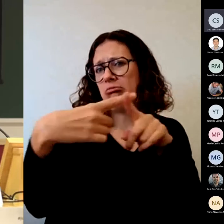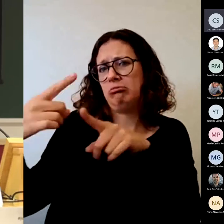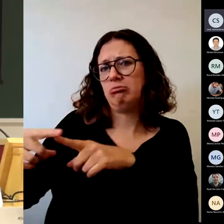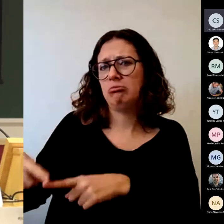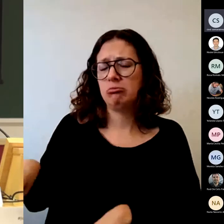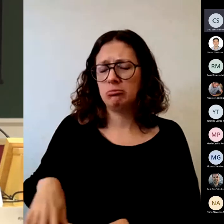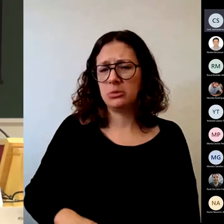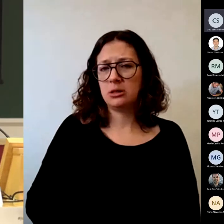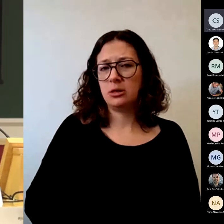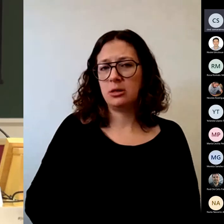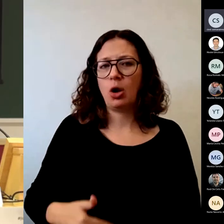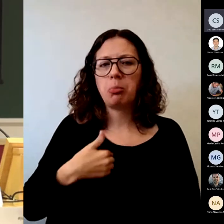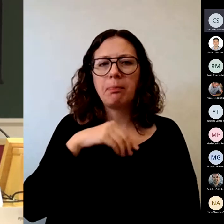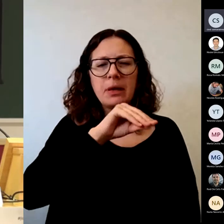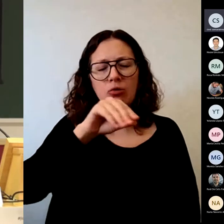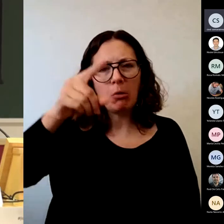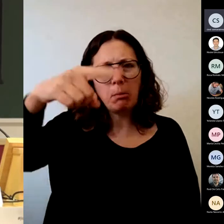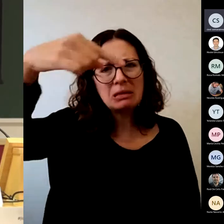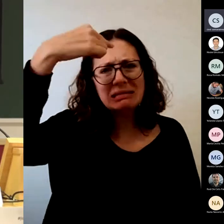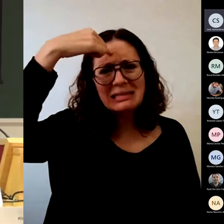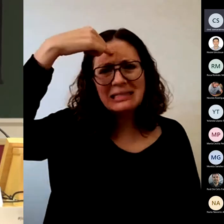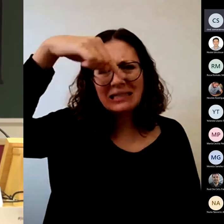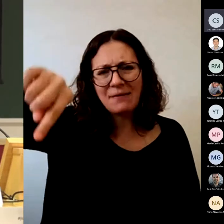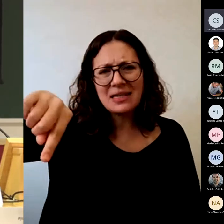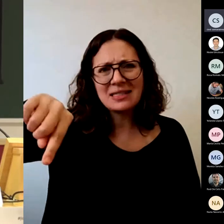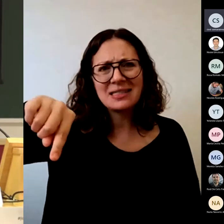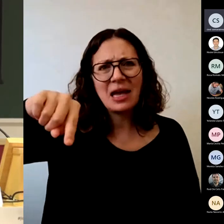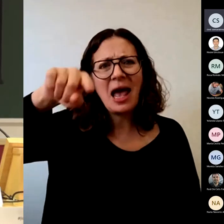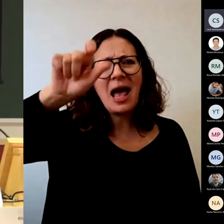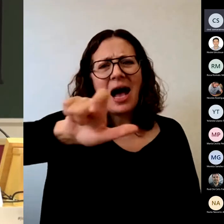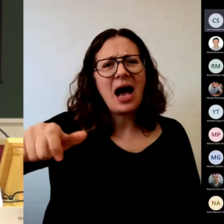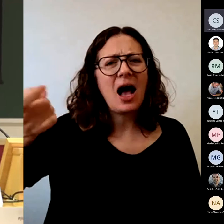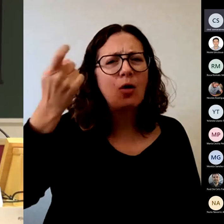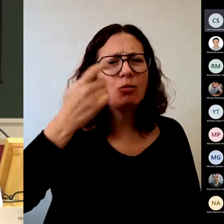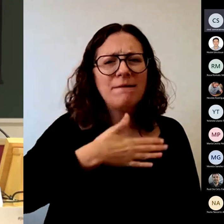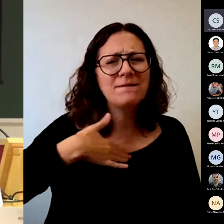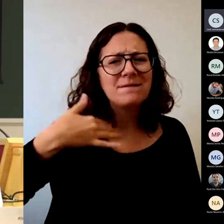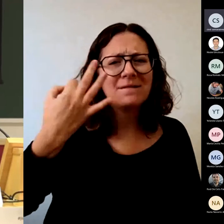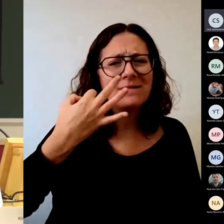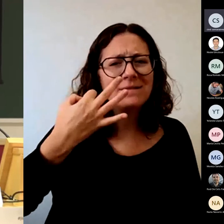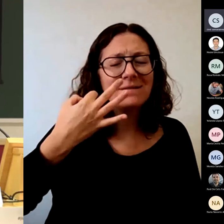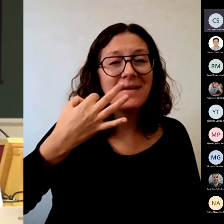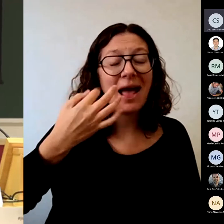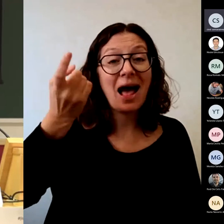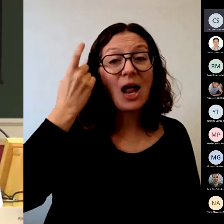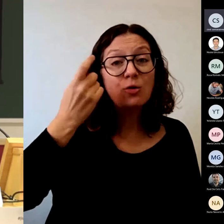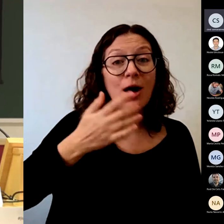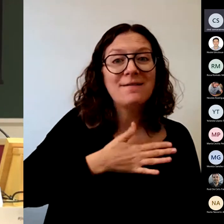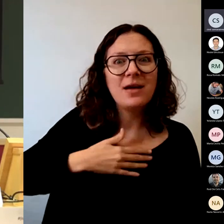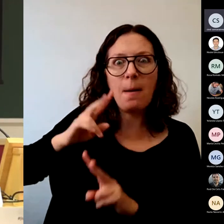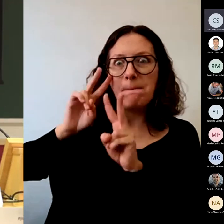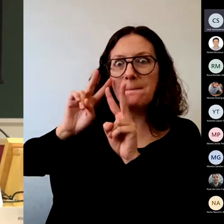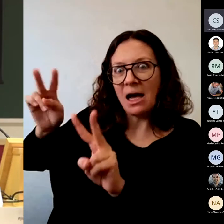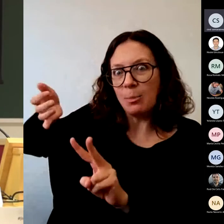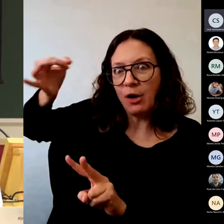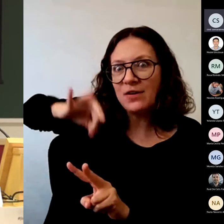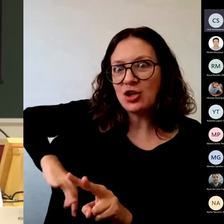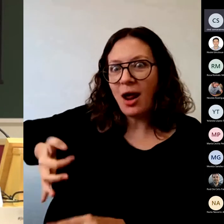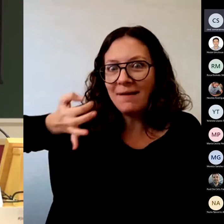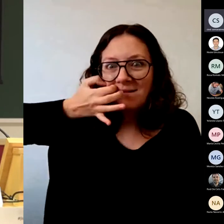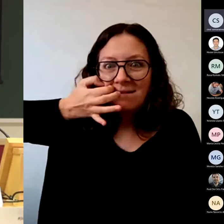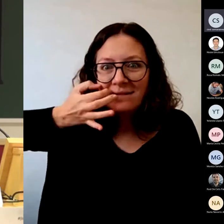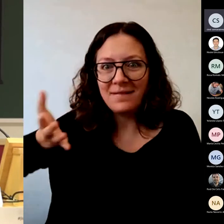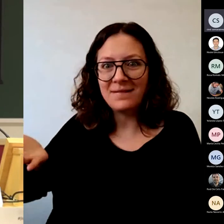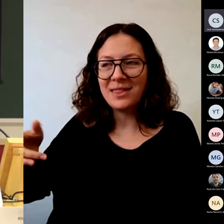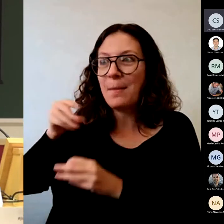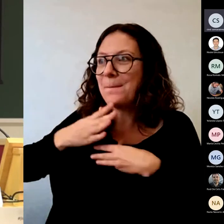vuestros alumnos? ser profesionales en vuestro campo utilizar esas competencias